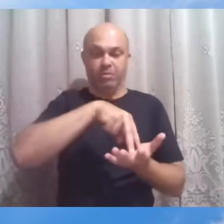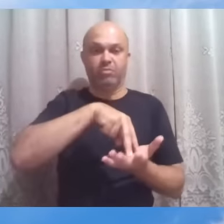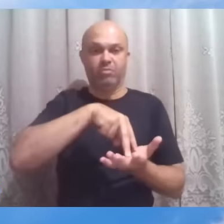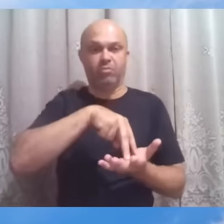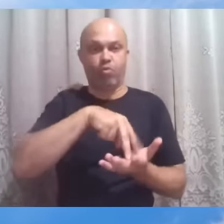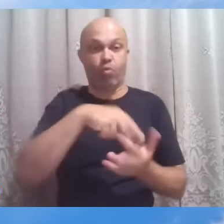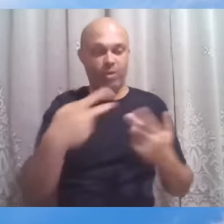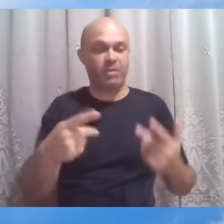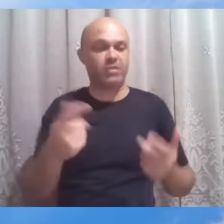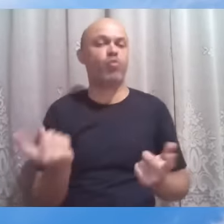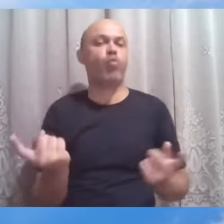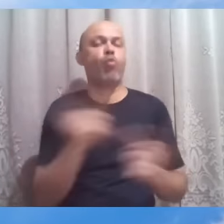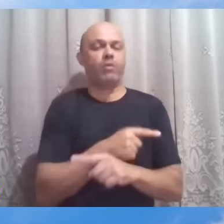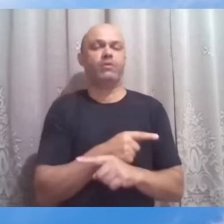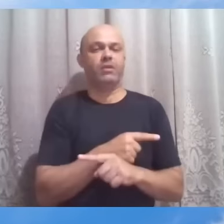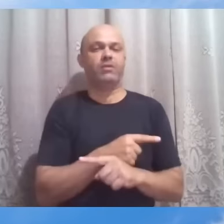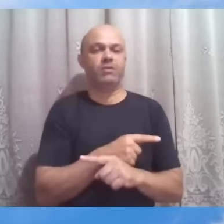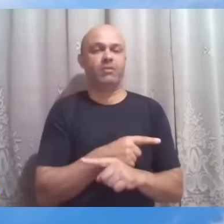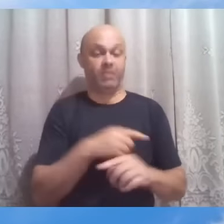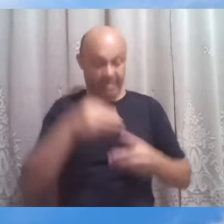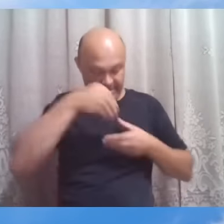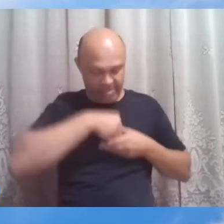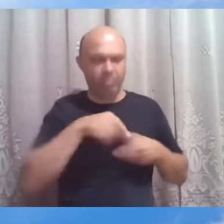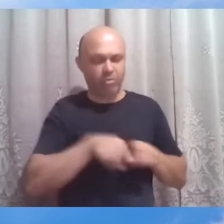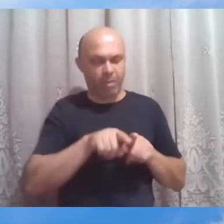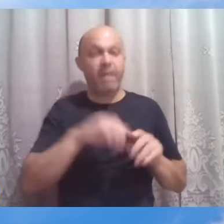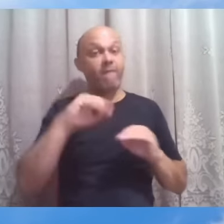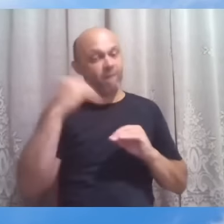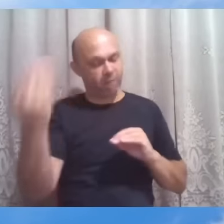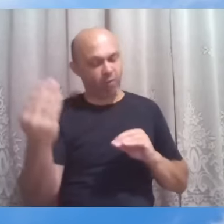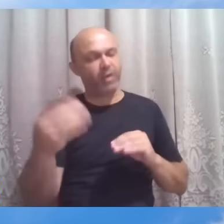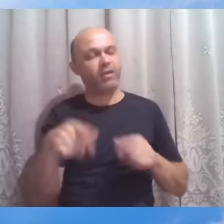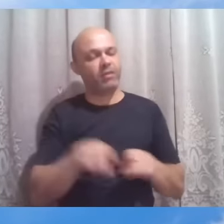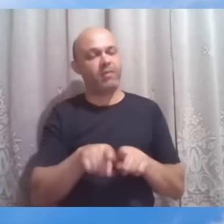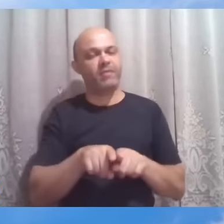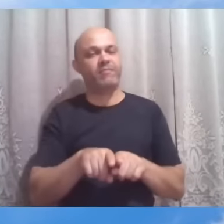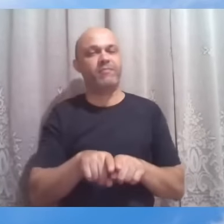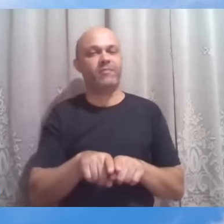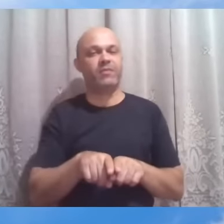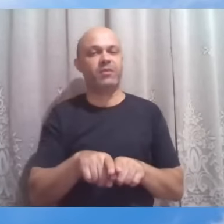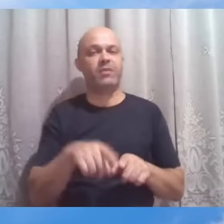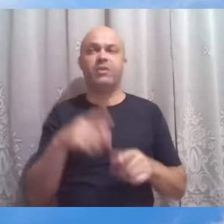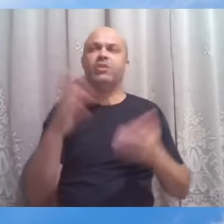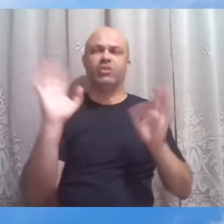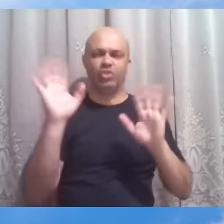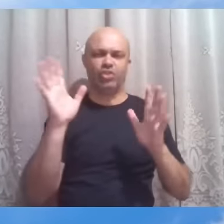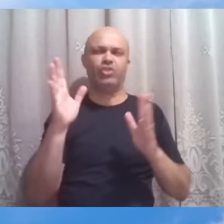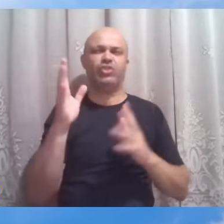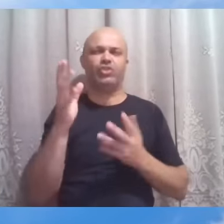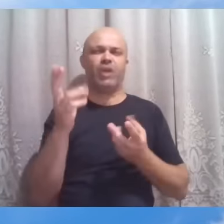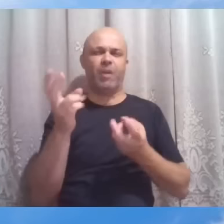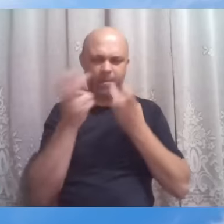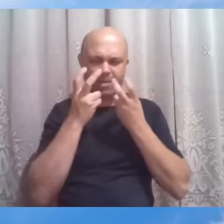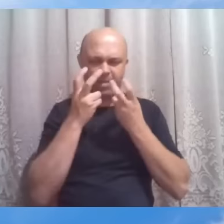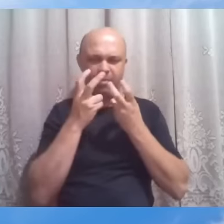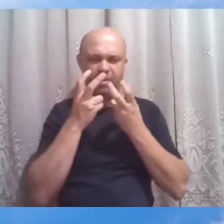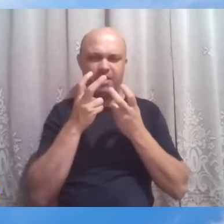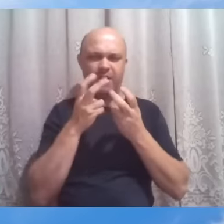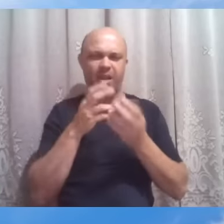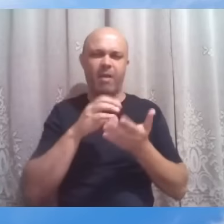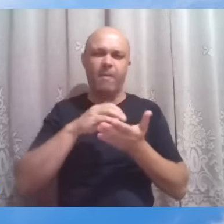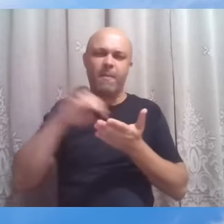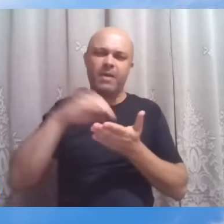sobretudo dentro de nós, mas também fora. Não sei se já repararam nas passagens daqueles que se dirigem a Jesus no